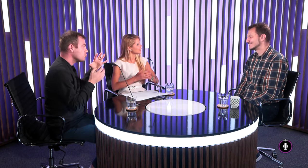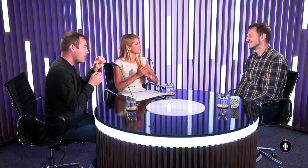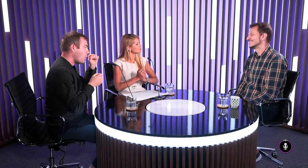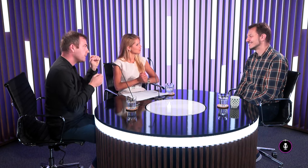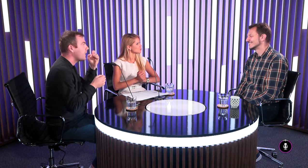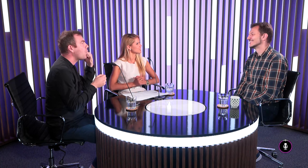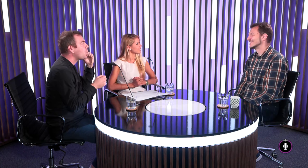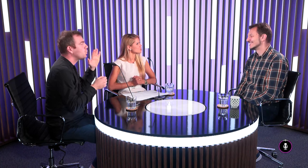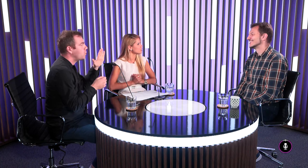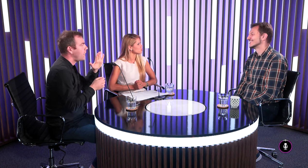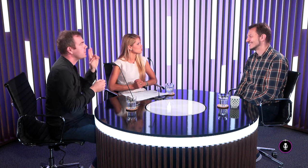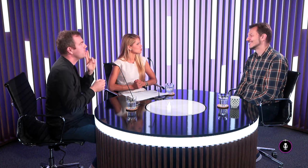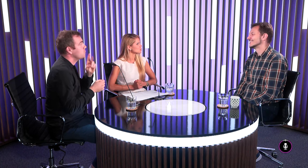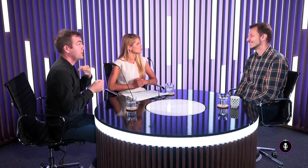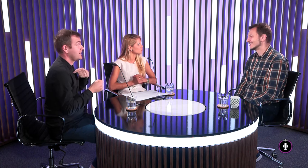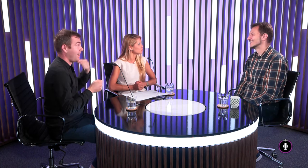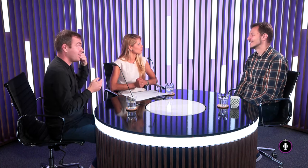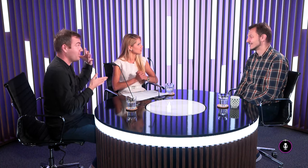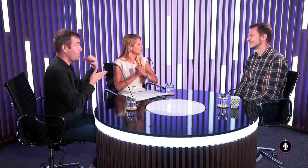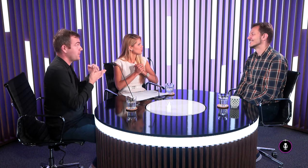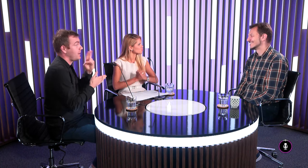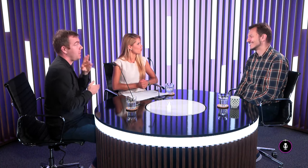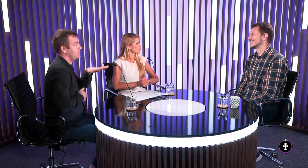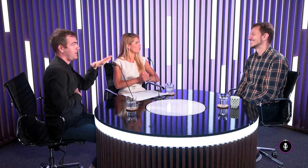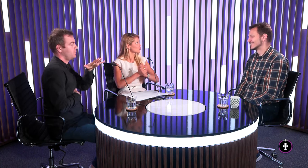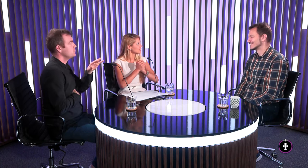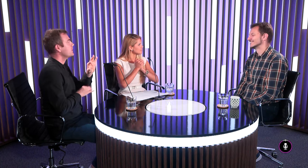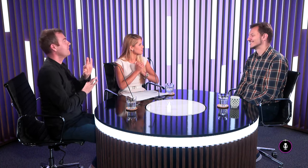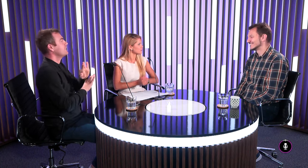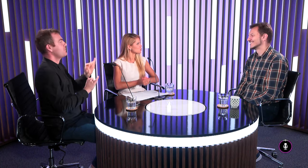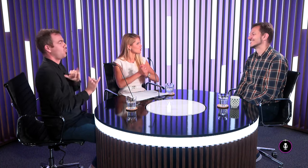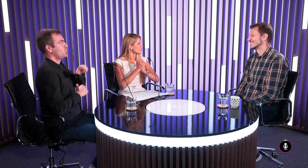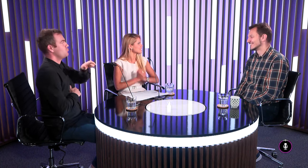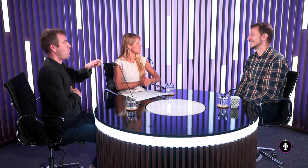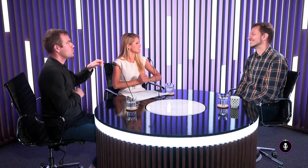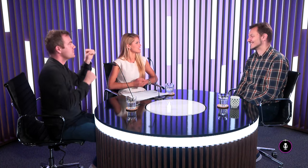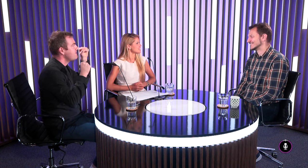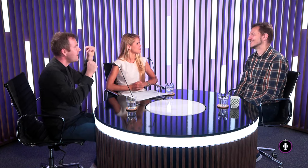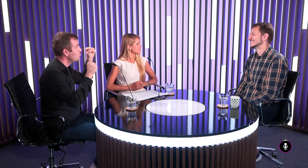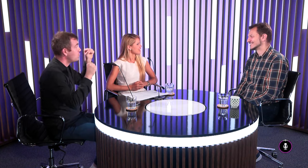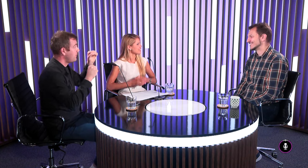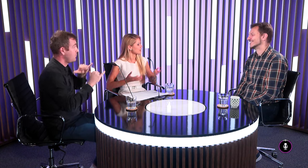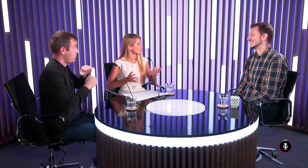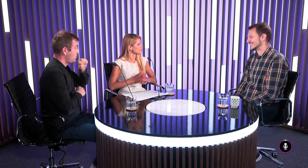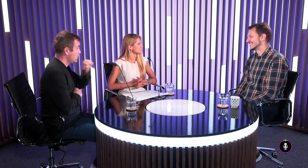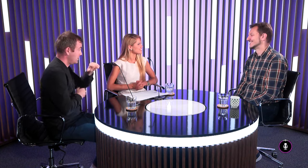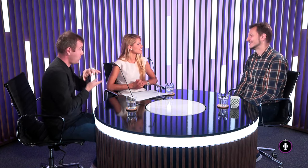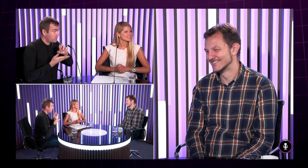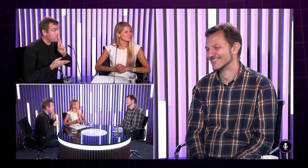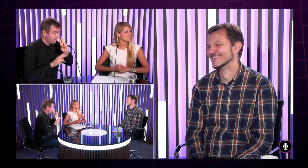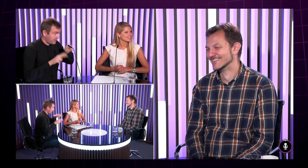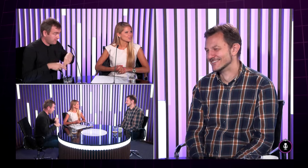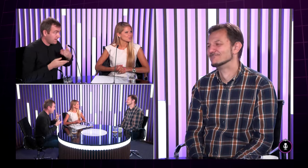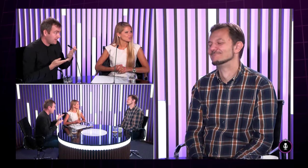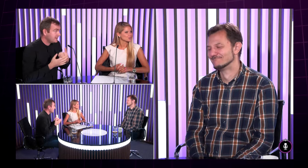alebo niečo také vlastne ja som sa dozvedela že nepočujúci sú výborní športovci fanúšikovia a zanietenci tak nám povedzte